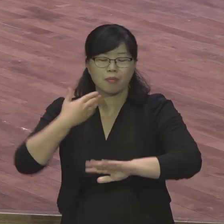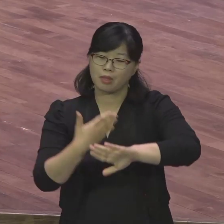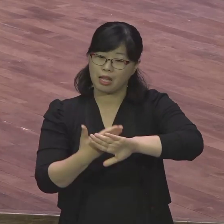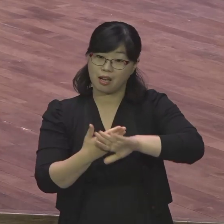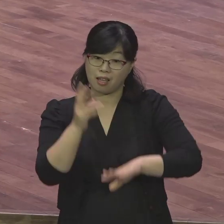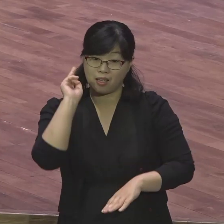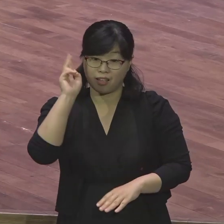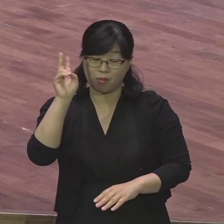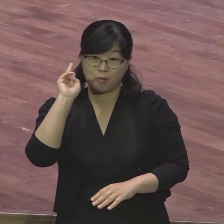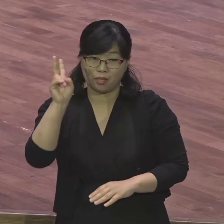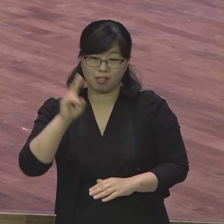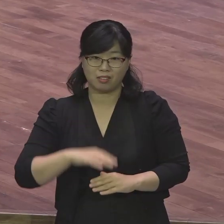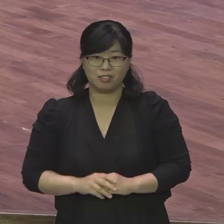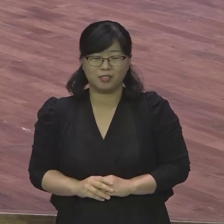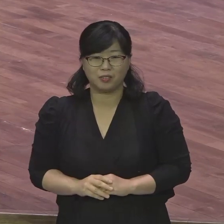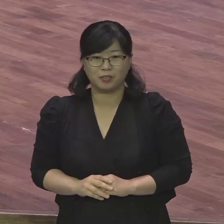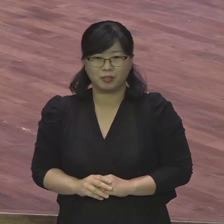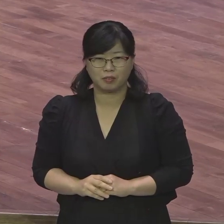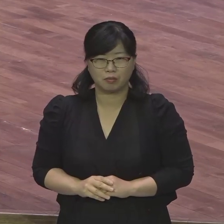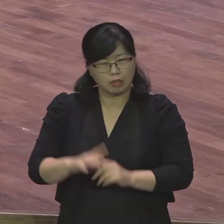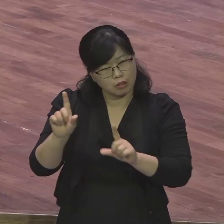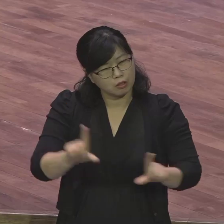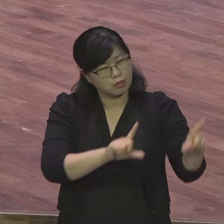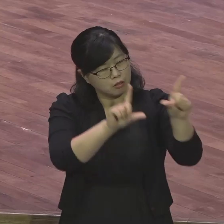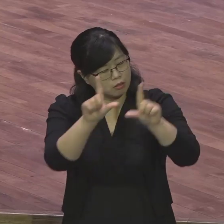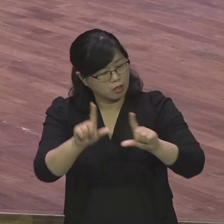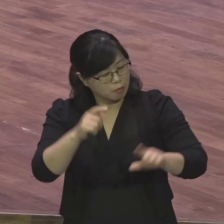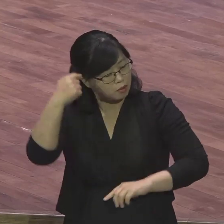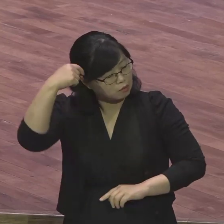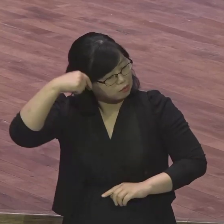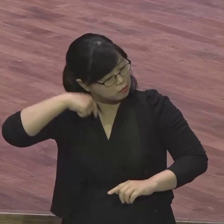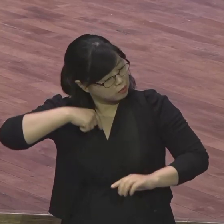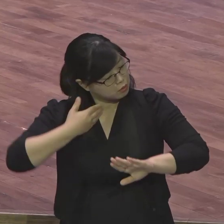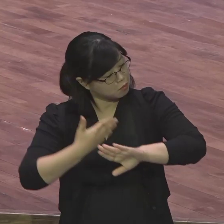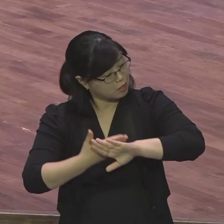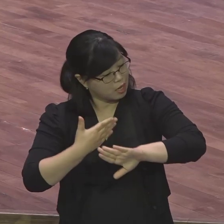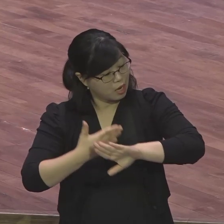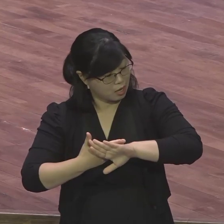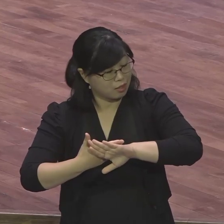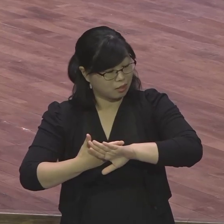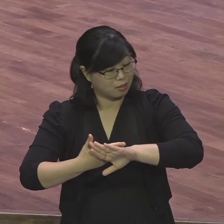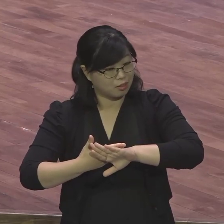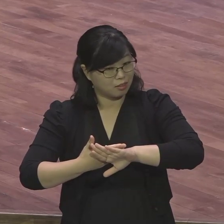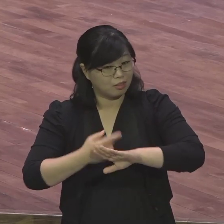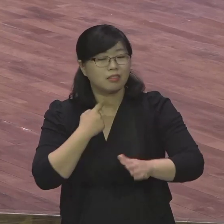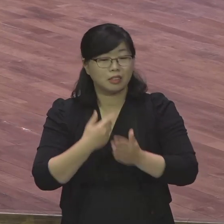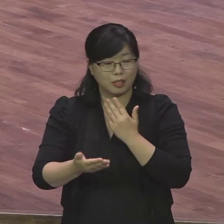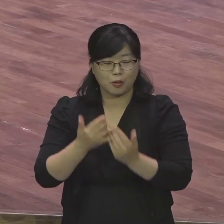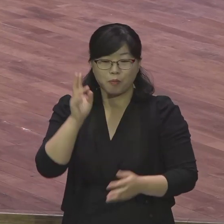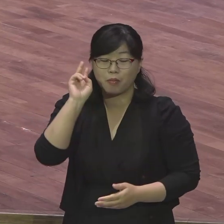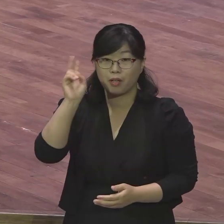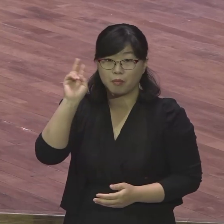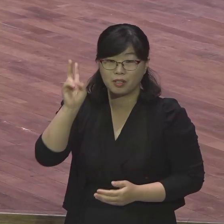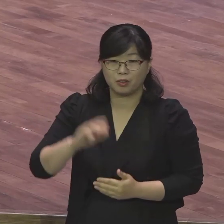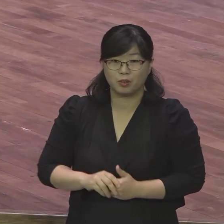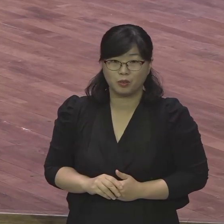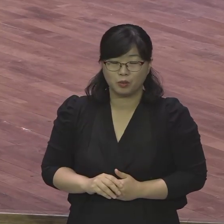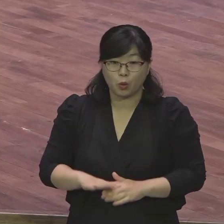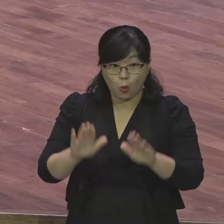거예요. 삶의 내용이 달랐을 거예요. 이 말씀을 묵상하고 하루를 시작했다. 묵상한 사람들 같이